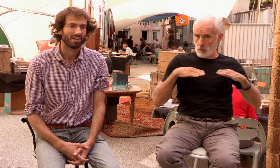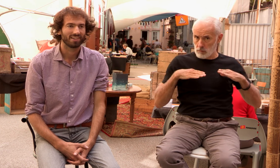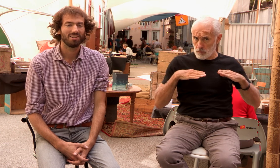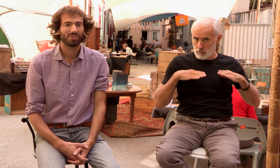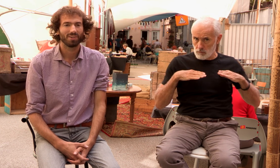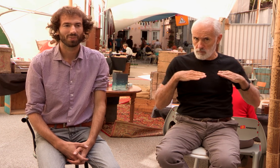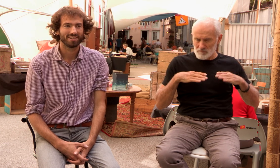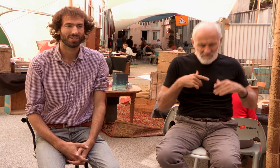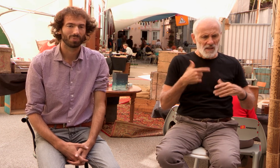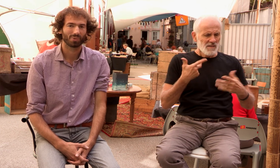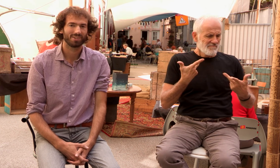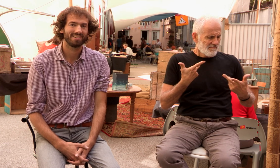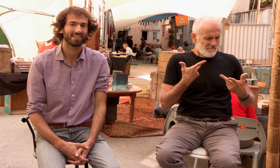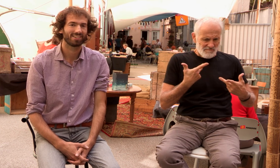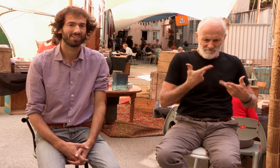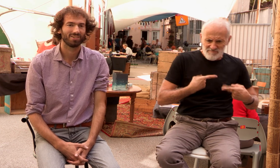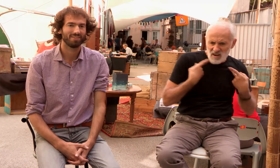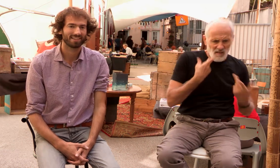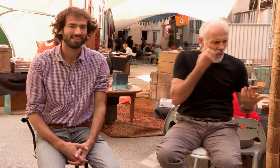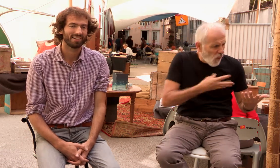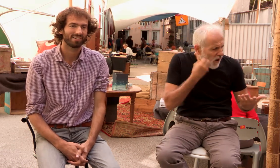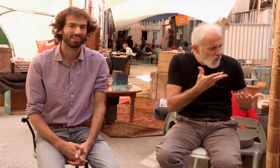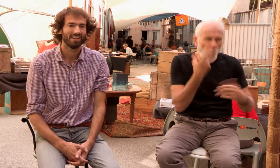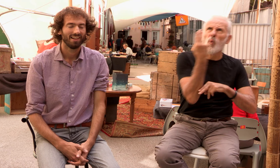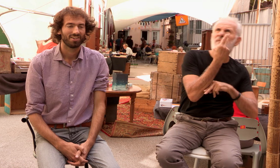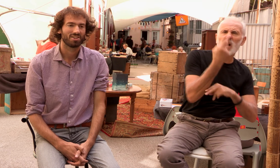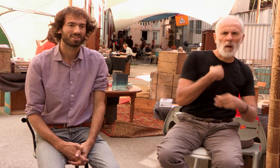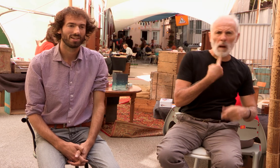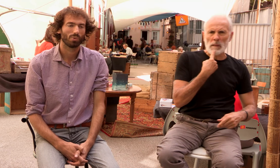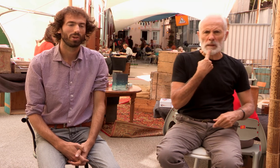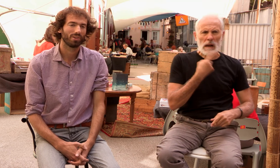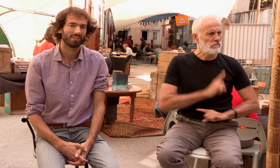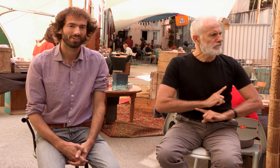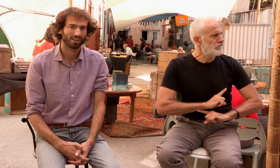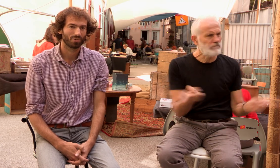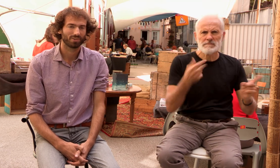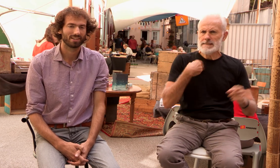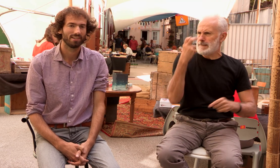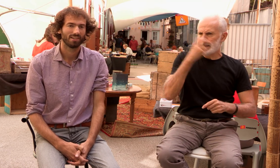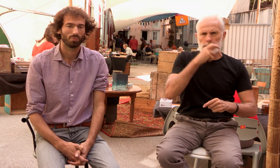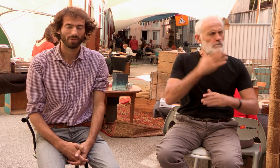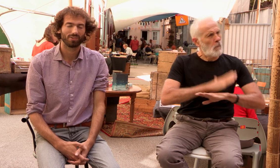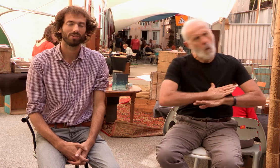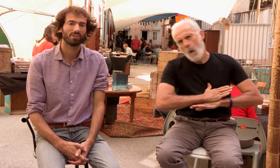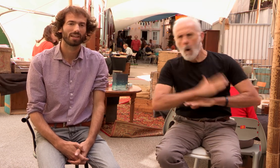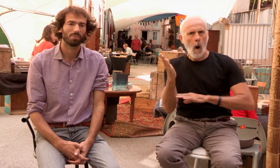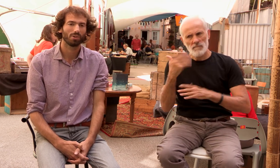Et insatisfait, on va dire, de mon quotidien d'universitaire, j'ai cherché à me réorienter dans quelque chose qui me passionne réellement.